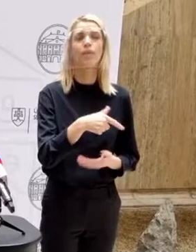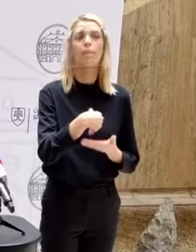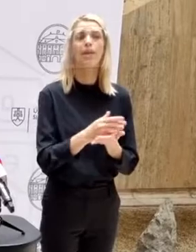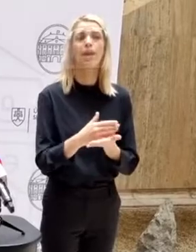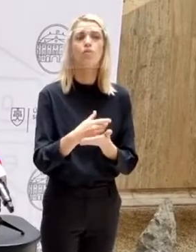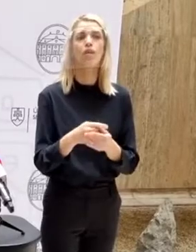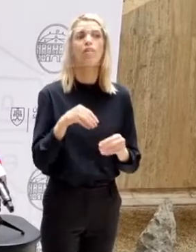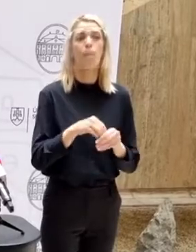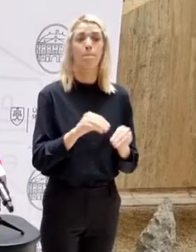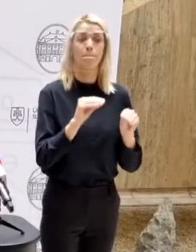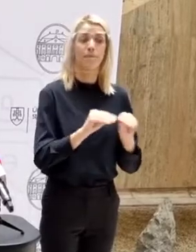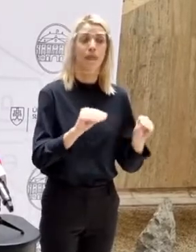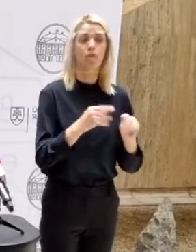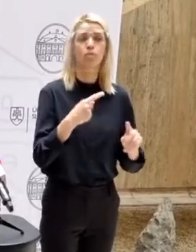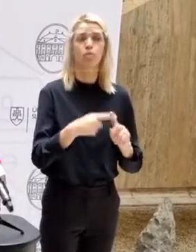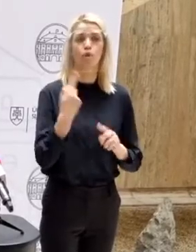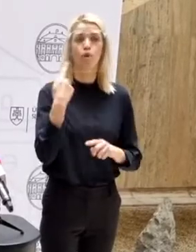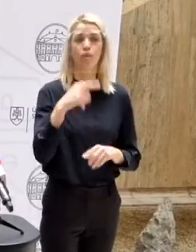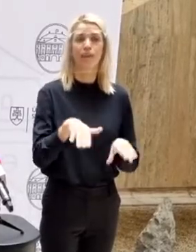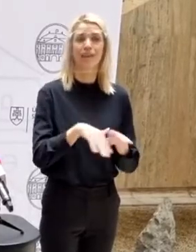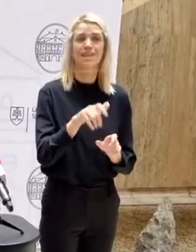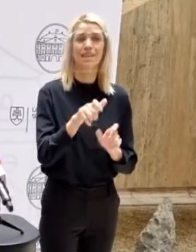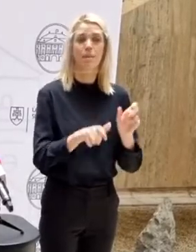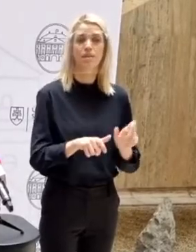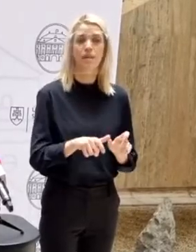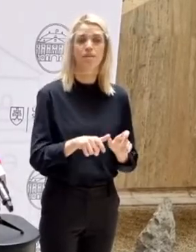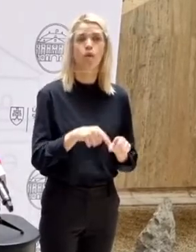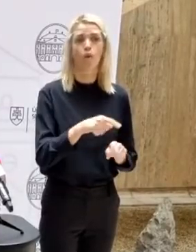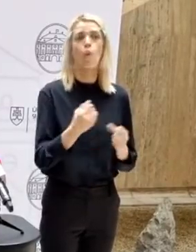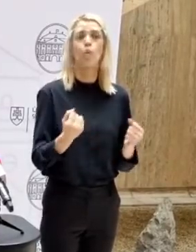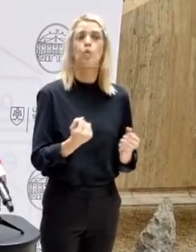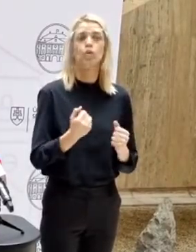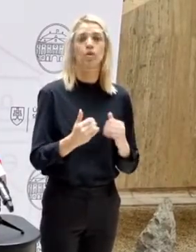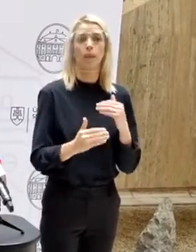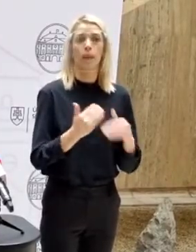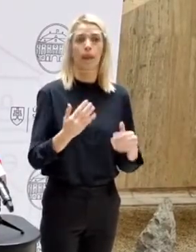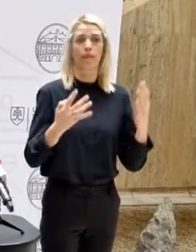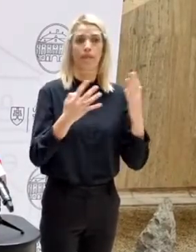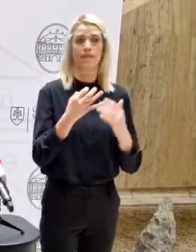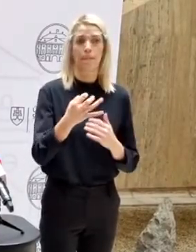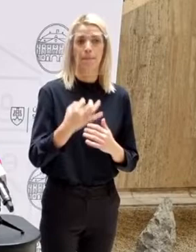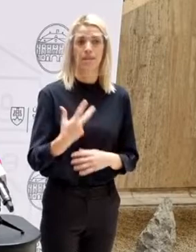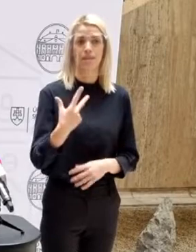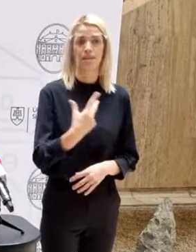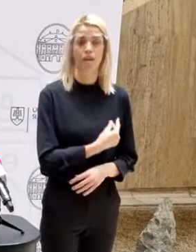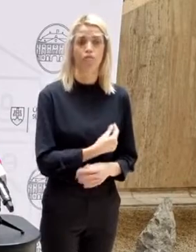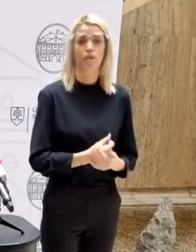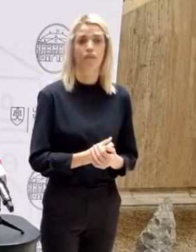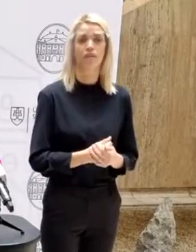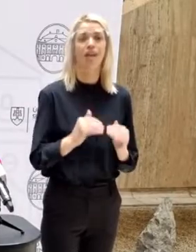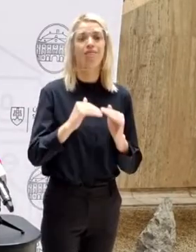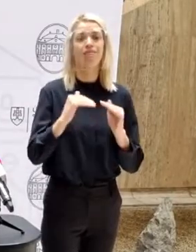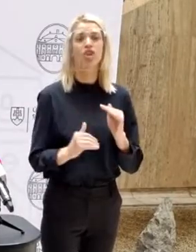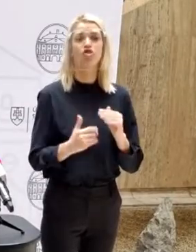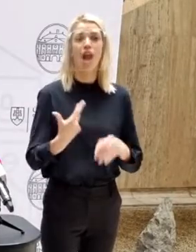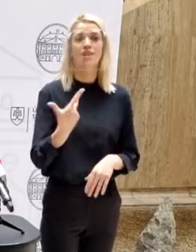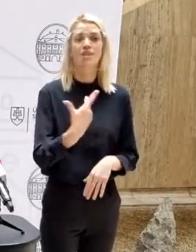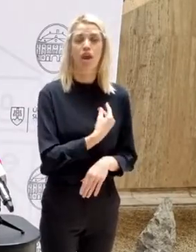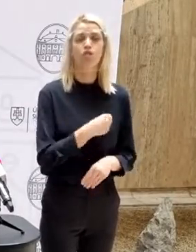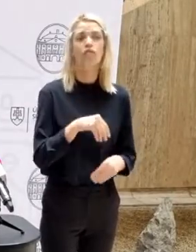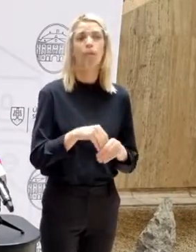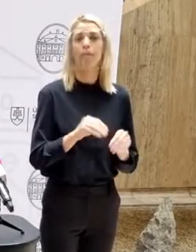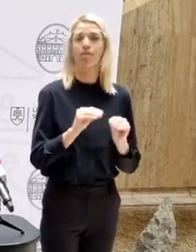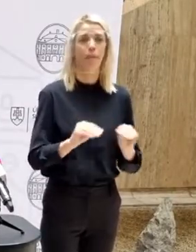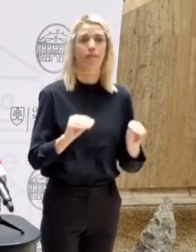také, že pri pedagogických a odborných zamestnancov naozaj sa lámeme už skoro cez 90 % zaočkovanosti. Tá nižšia zaočkovanosť je pre